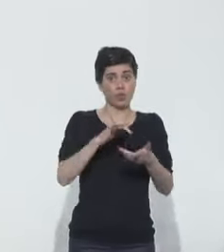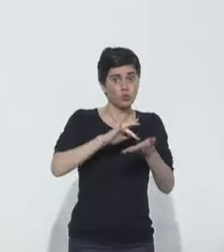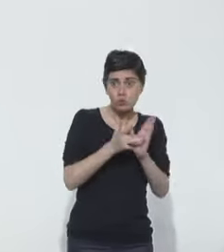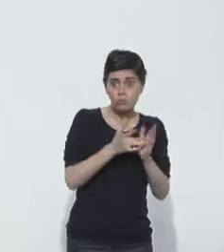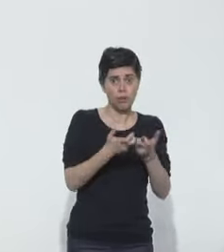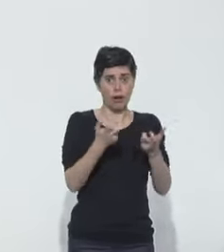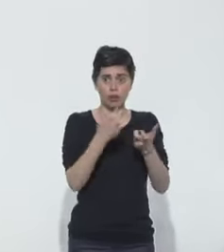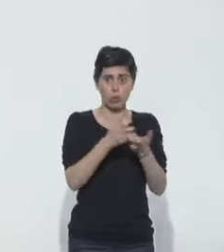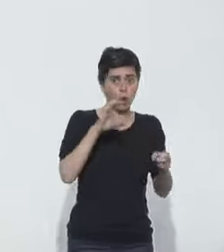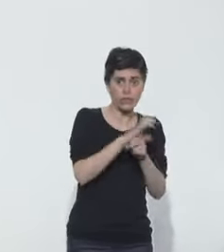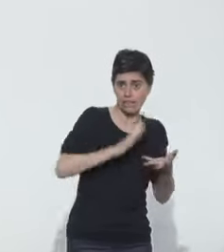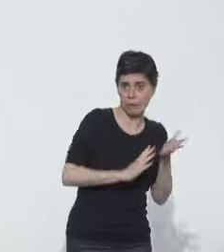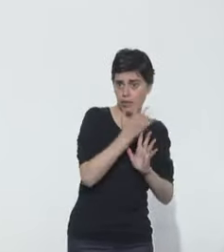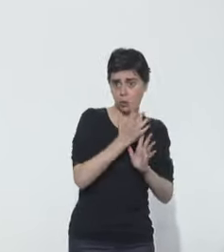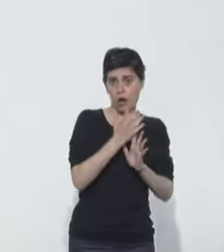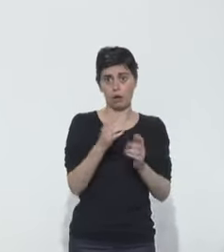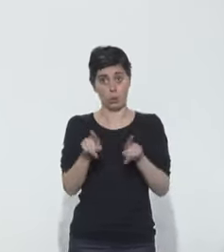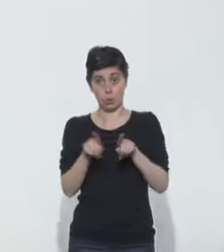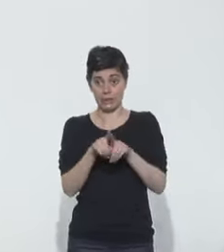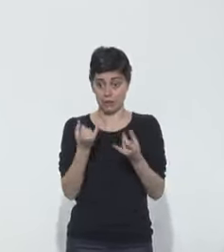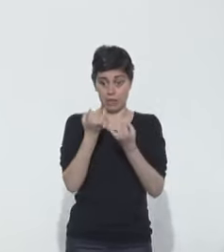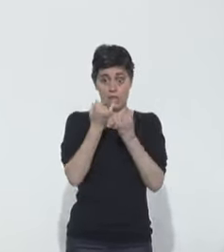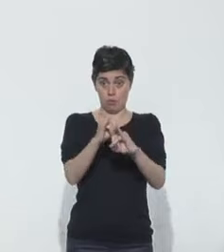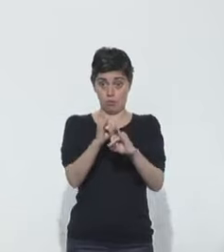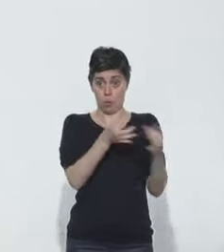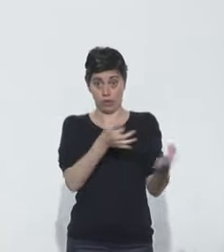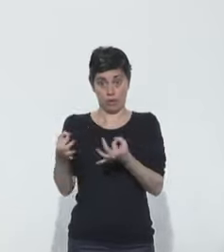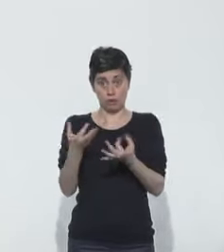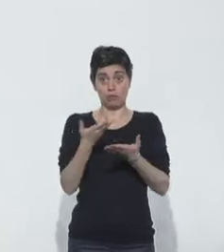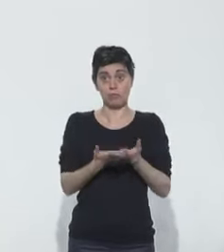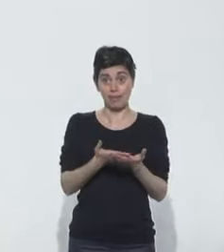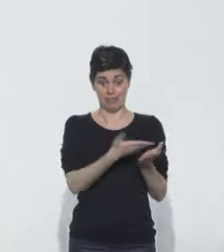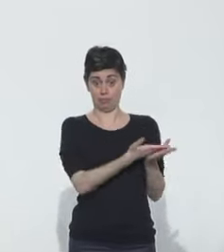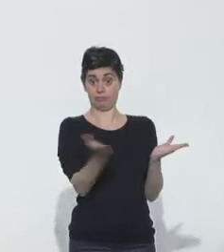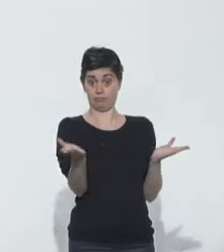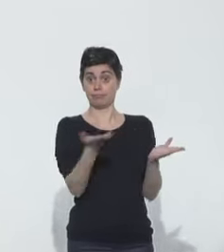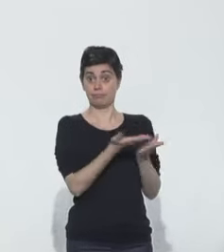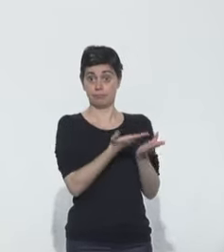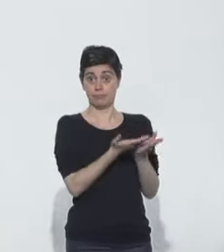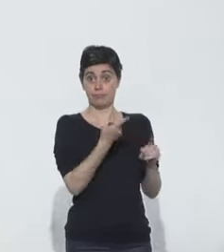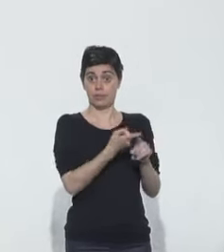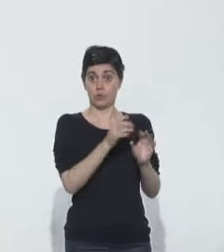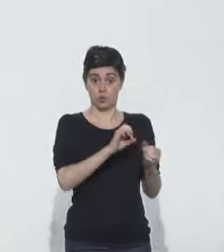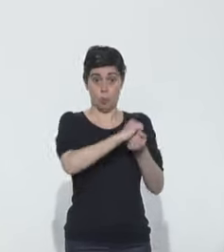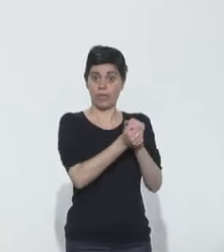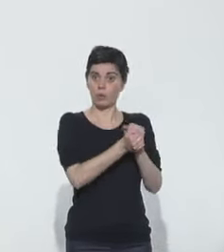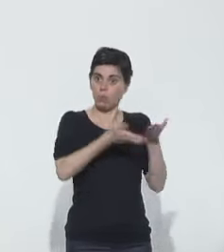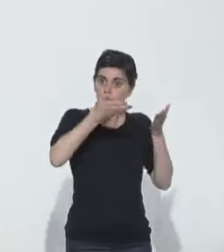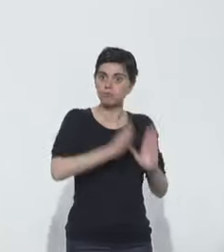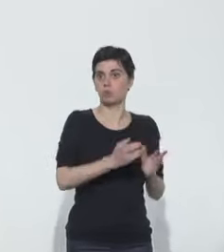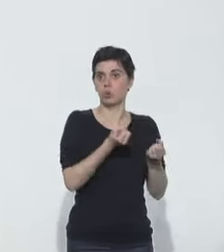immunomodulateurs. Ce soir, nous n'avons pas d'informations particulières sur l'efficacité confirmée ou non d'une molécule.